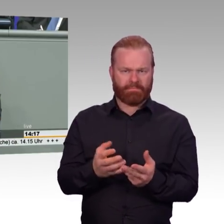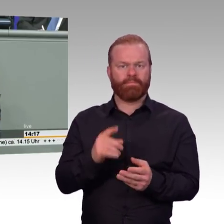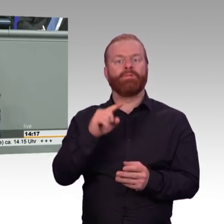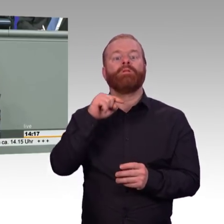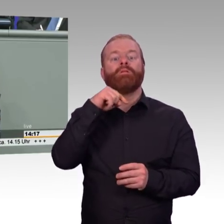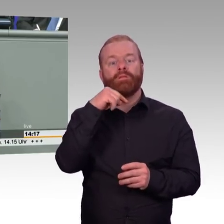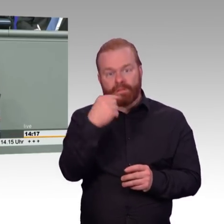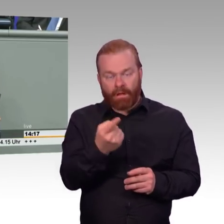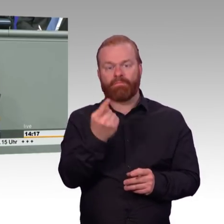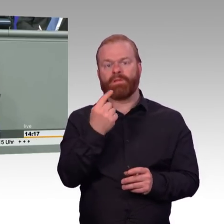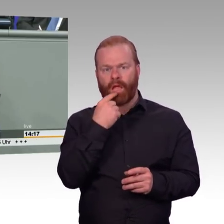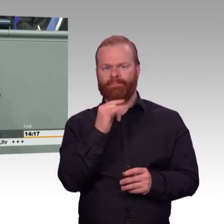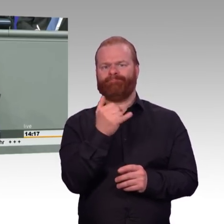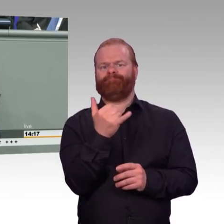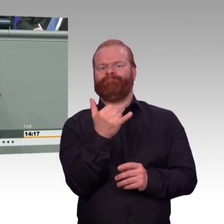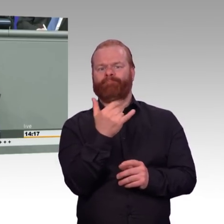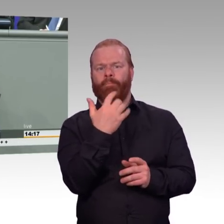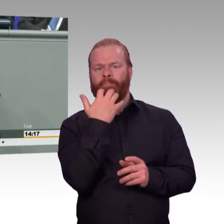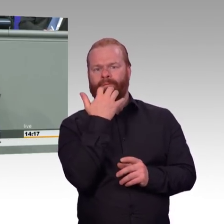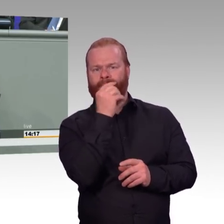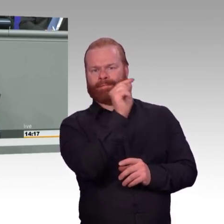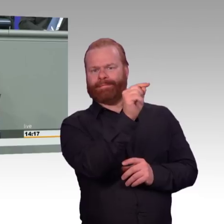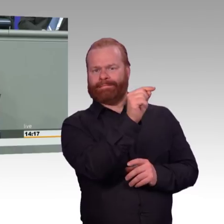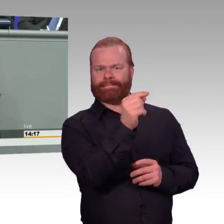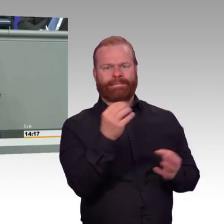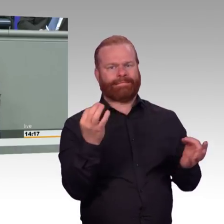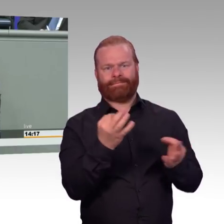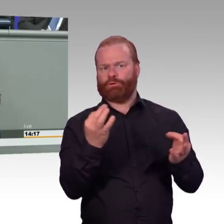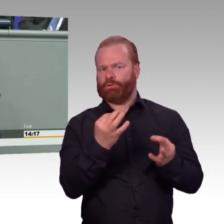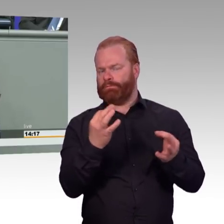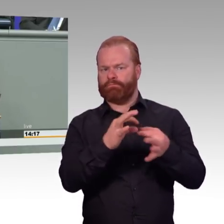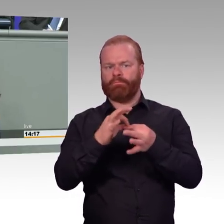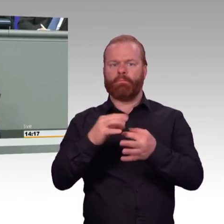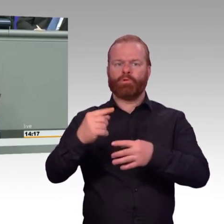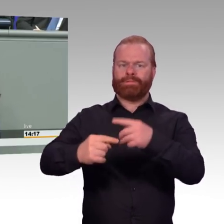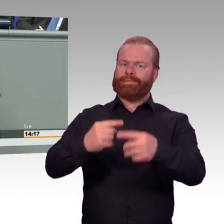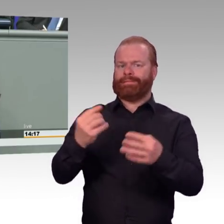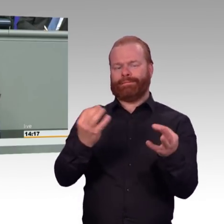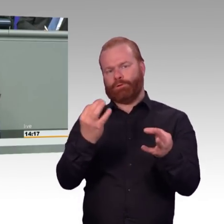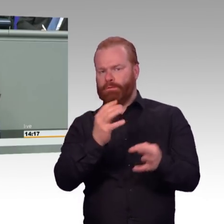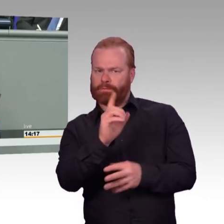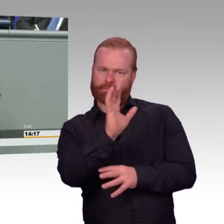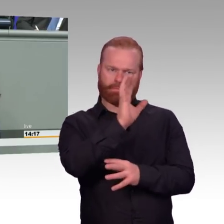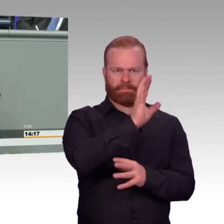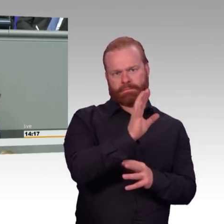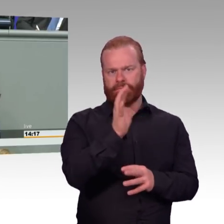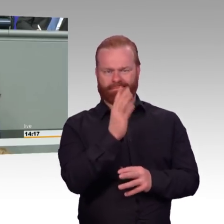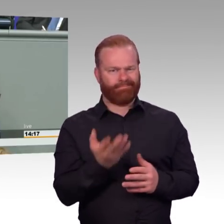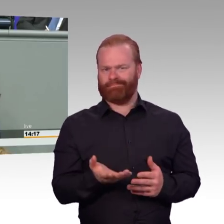stattfindet. Insofern ist es auch nicht so ganz korrekt, wenn jetzt von Ihnen Frau Baerbock erklärt wurde,